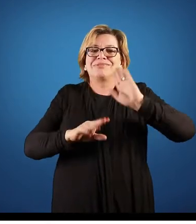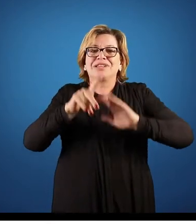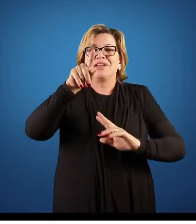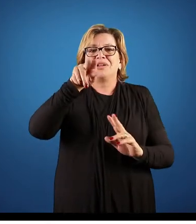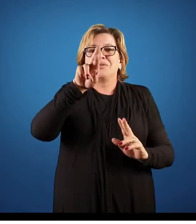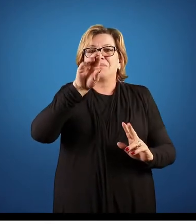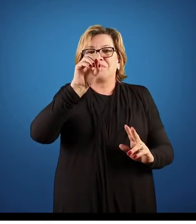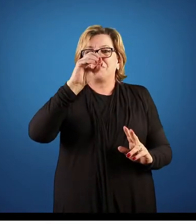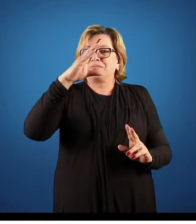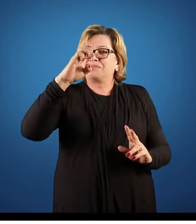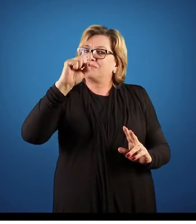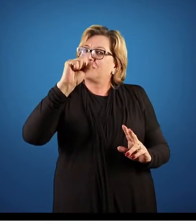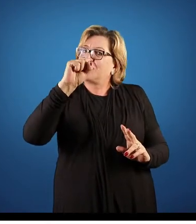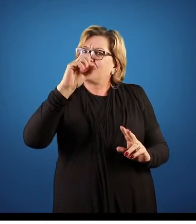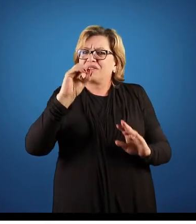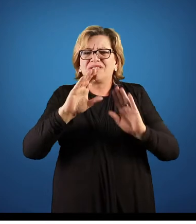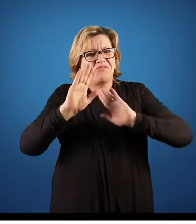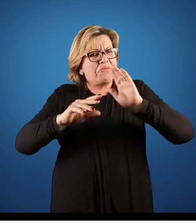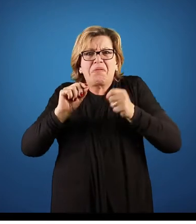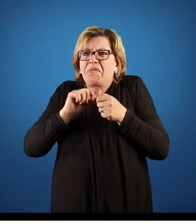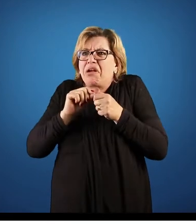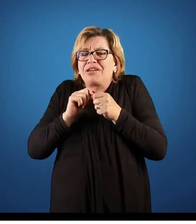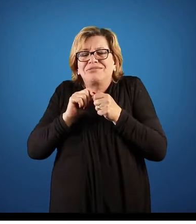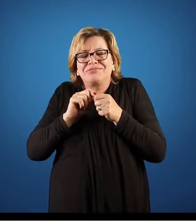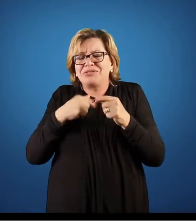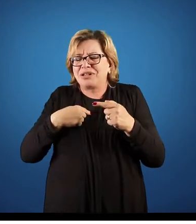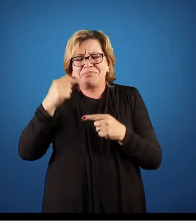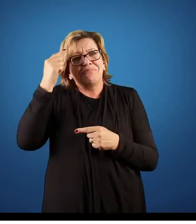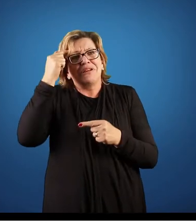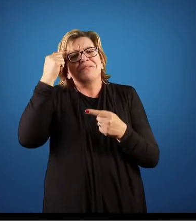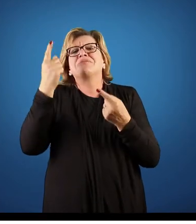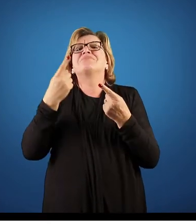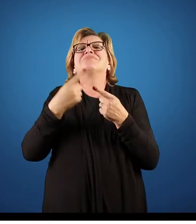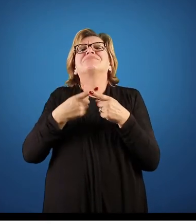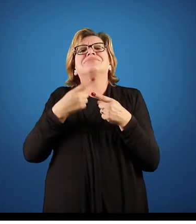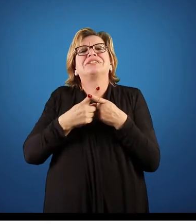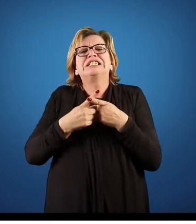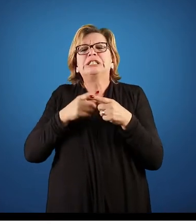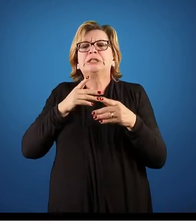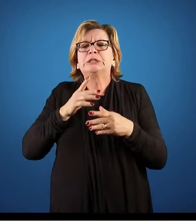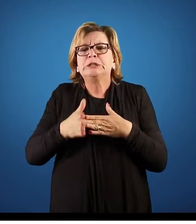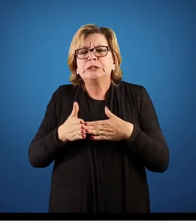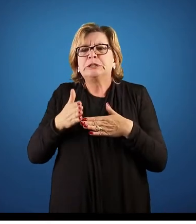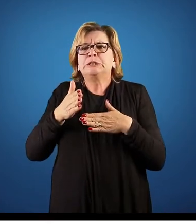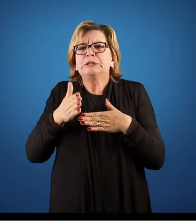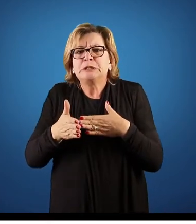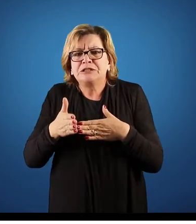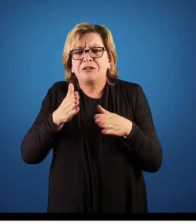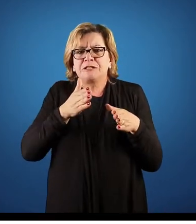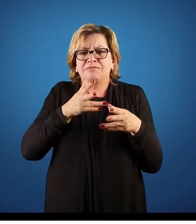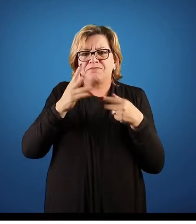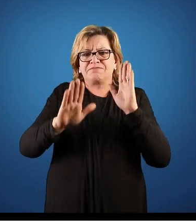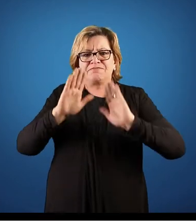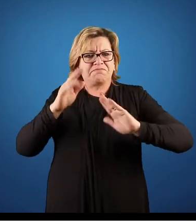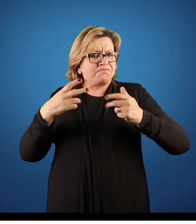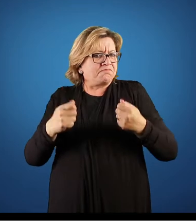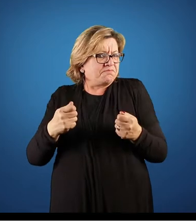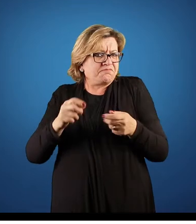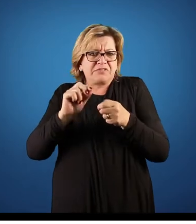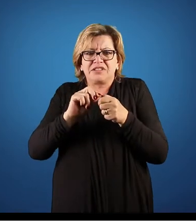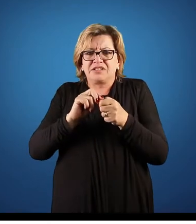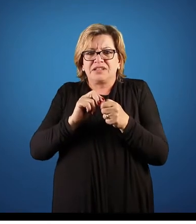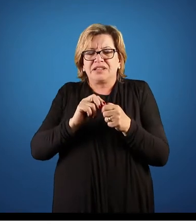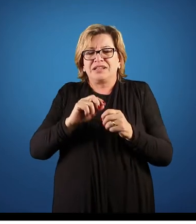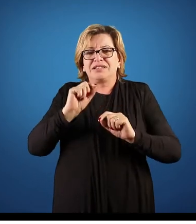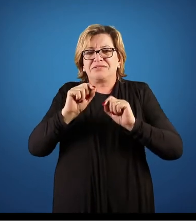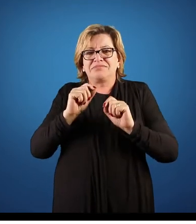coisa e não pergunta o porquê, faz de uma forma meio automática e esse processo fica truncado, fica uma coisa desnecessária. Então, vamos pensar